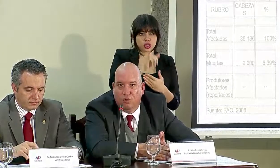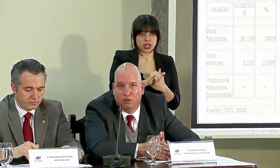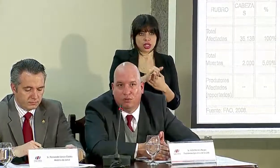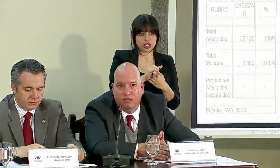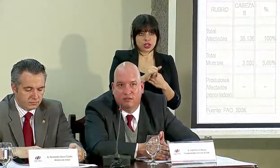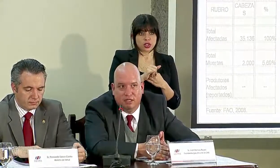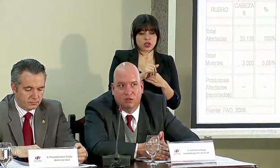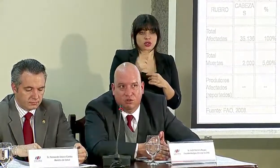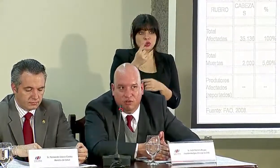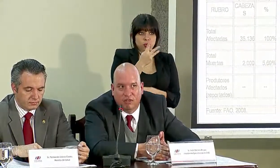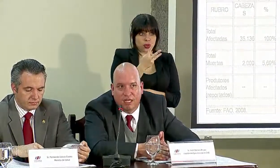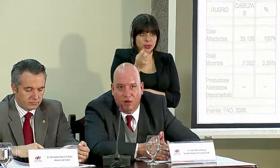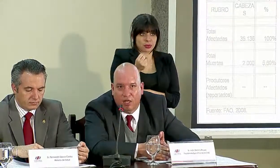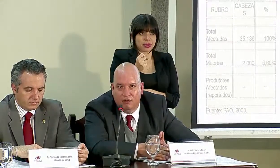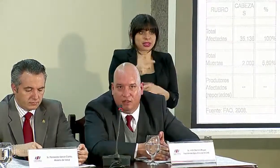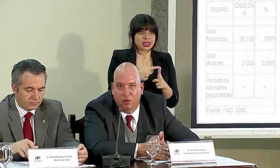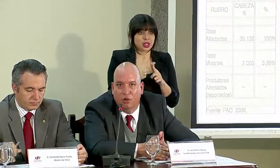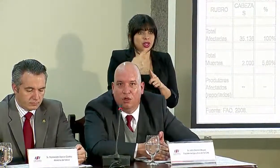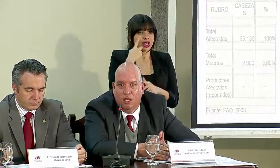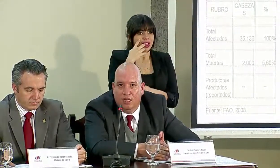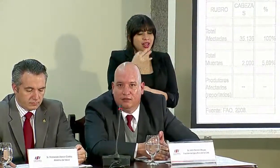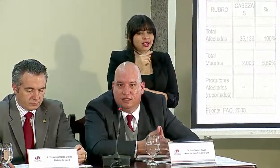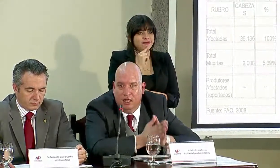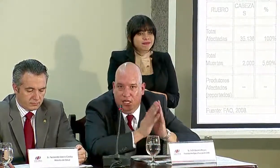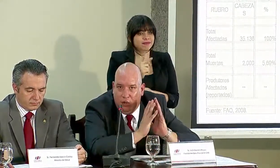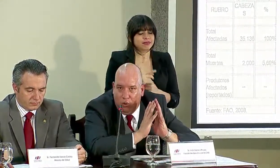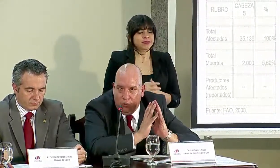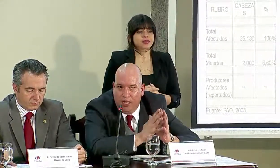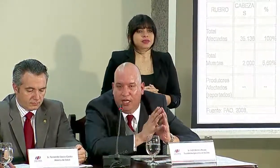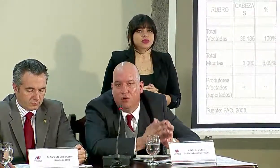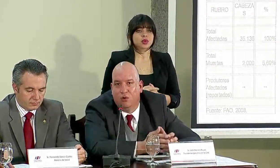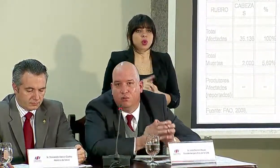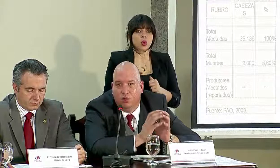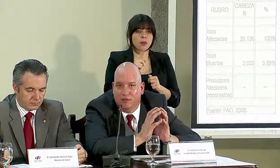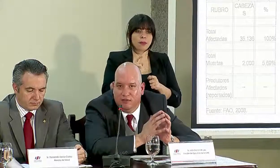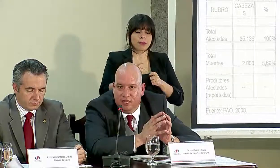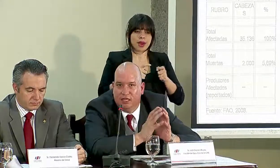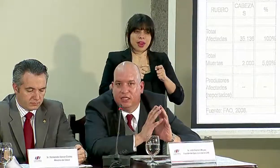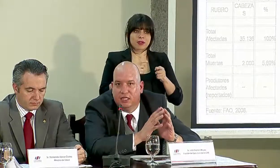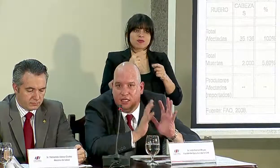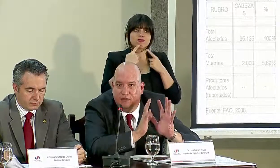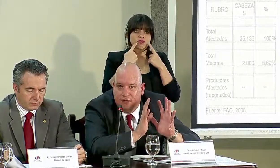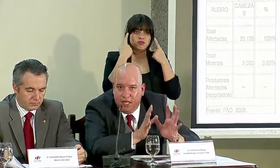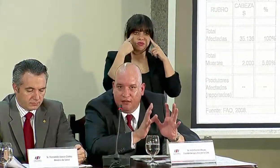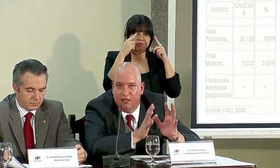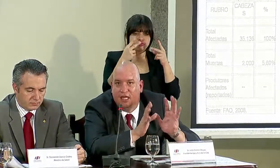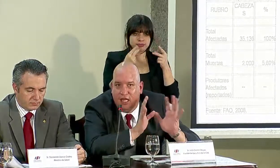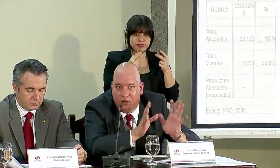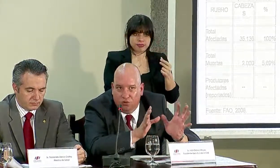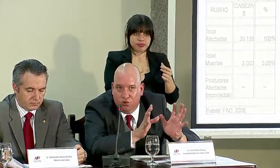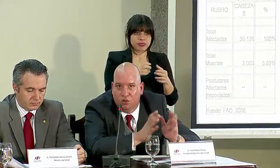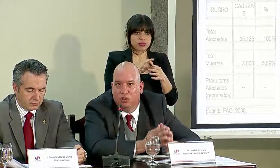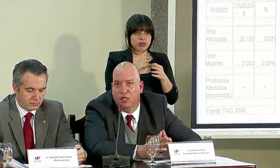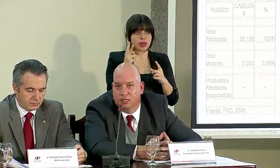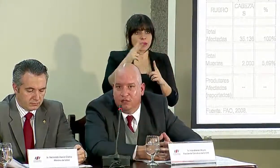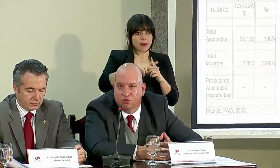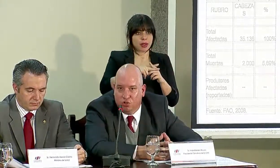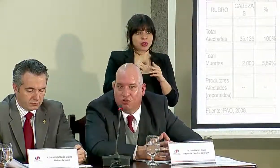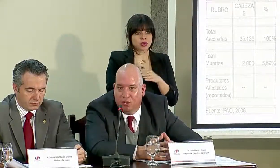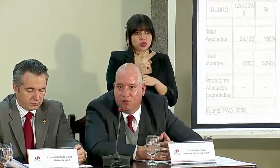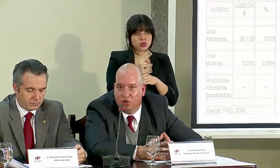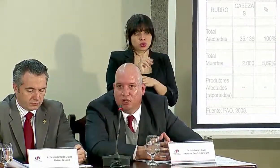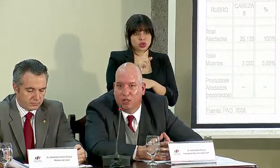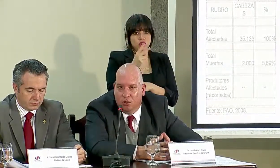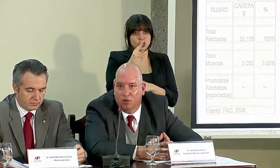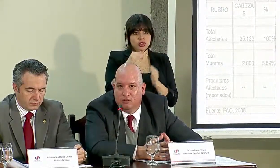en sólo cuatro meses. Entonces, creo que ha sido un manejo muy eficiente y eficaz en la ejecución de